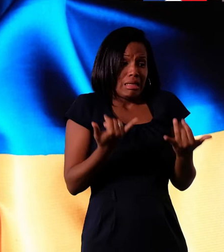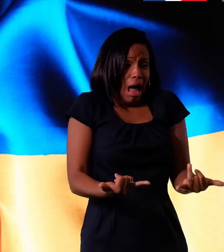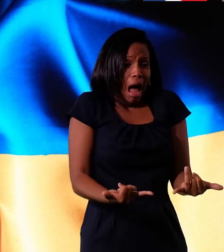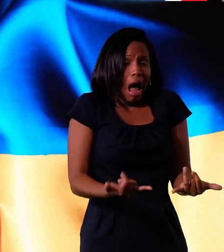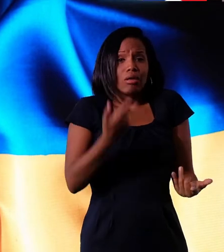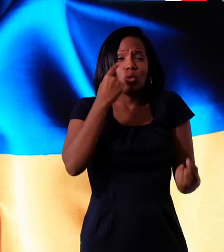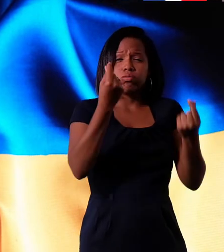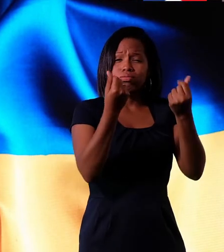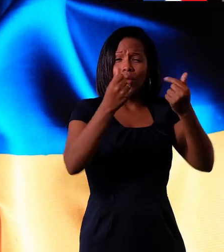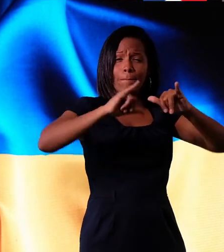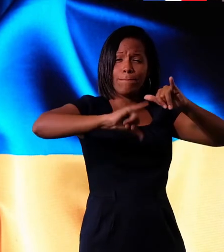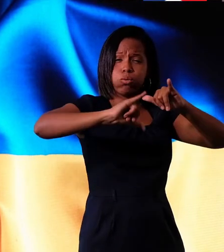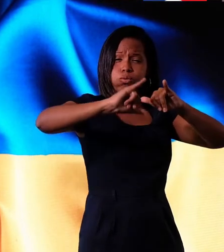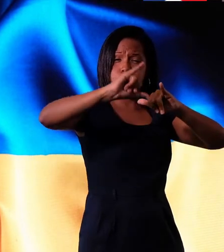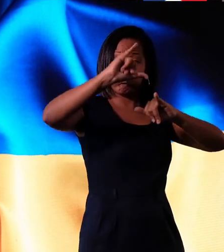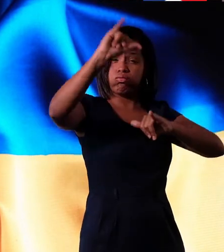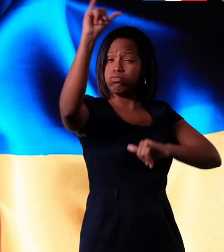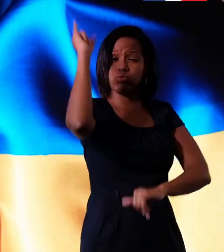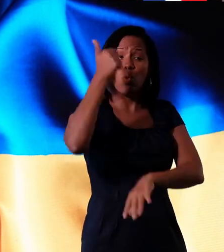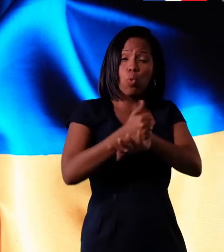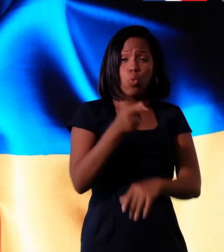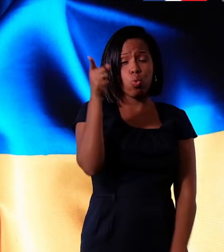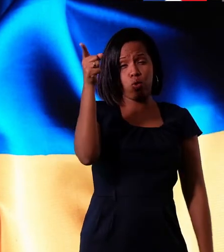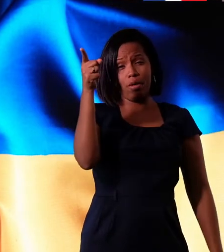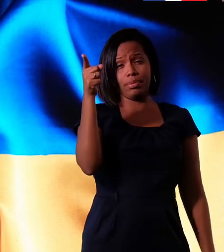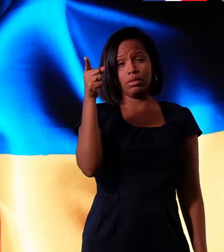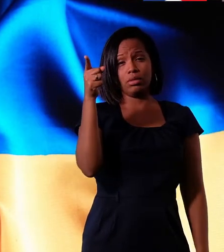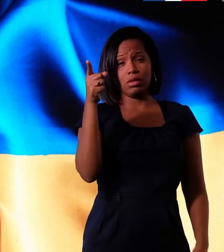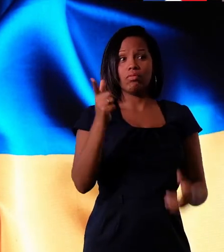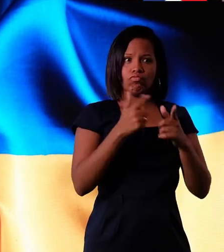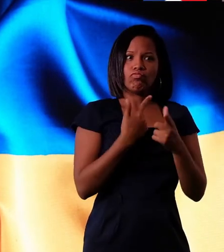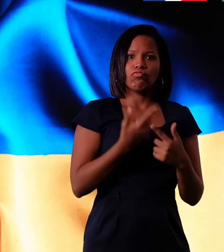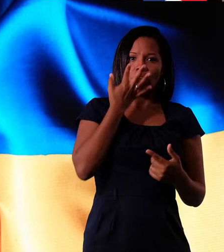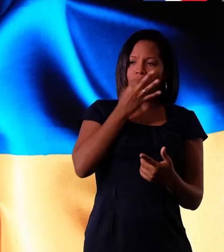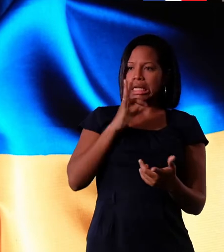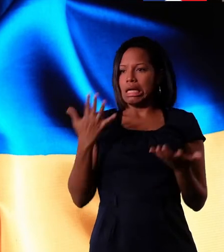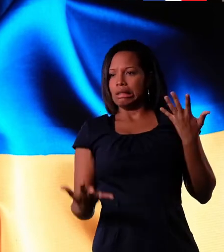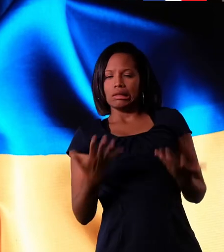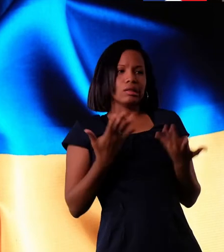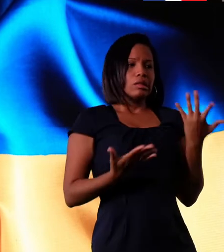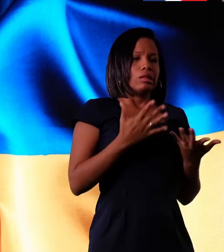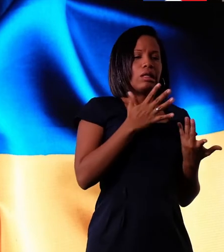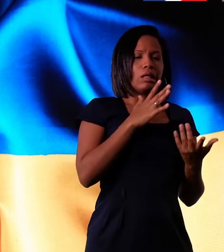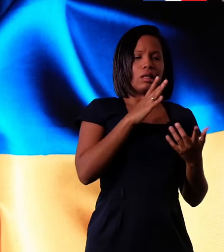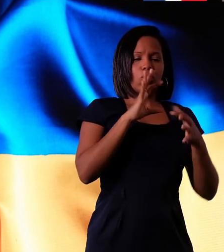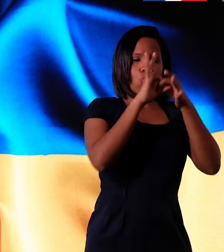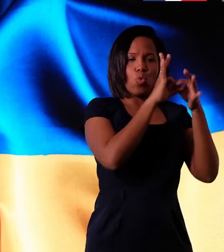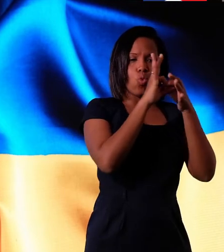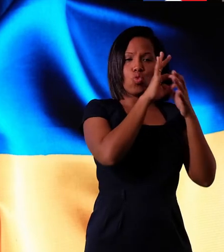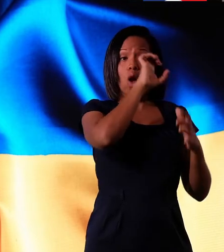una inflación inédita. Es la razón por la cual Francia y la Unión Europea se han